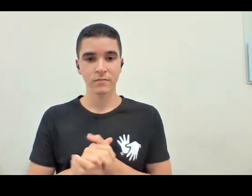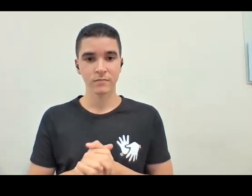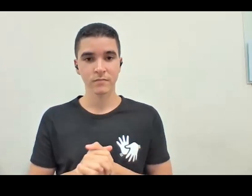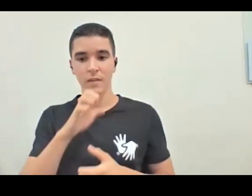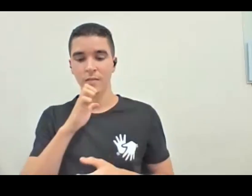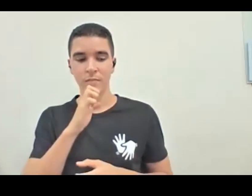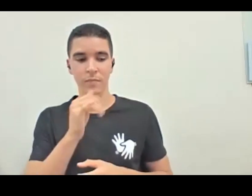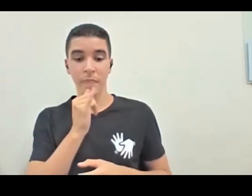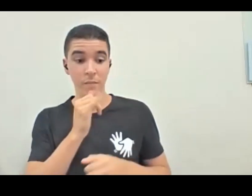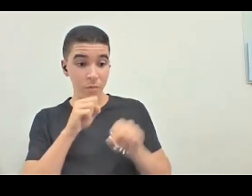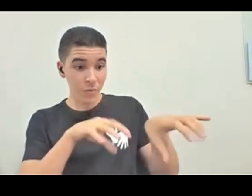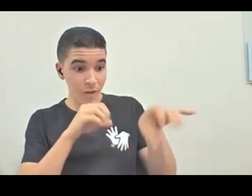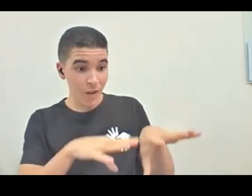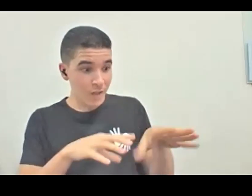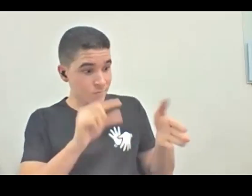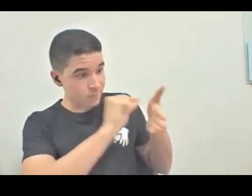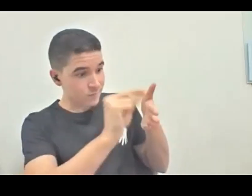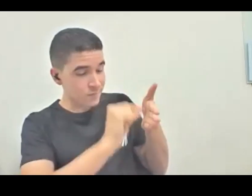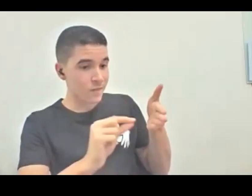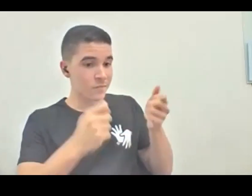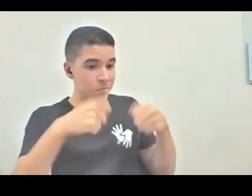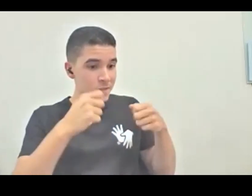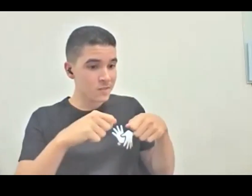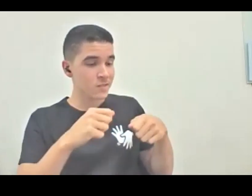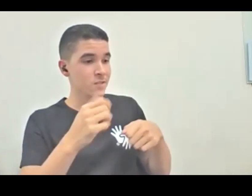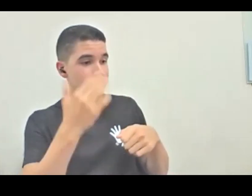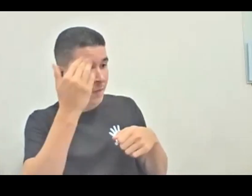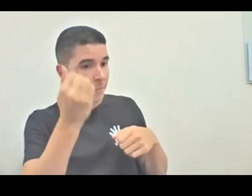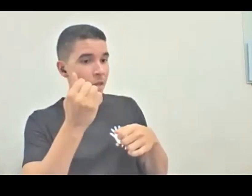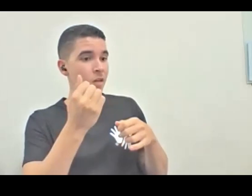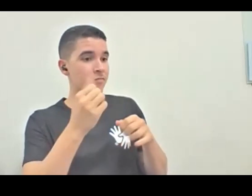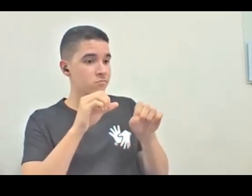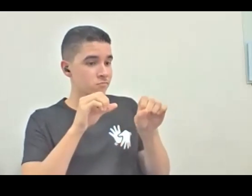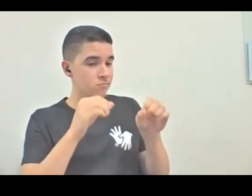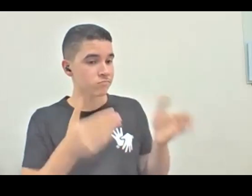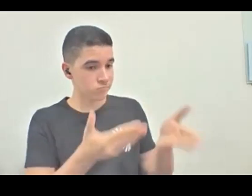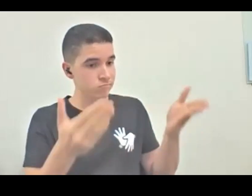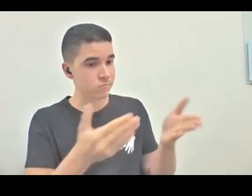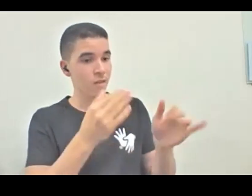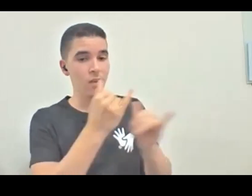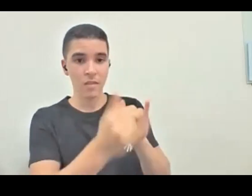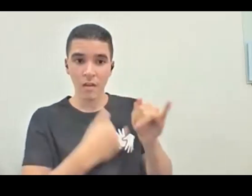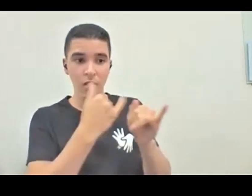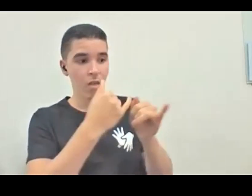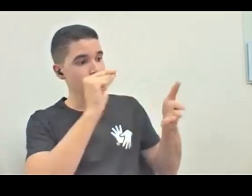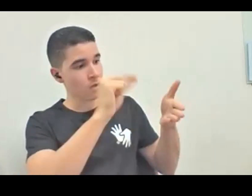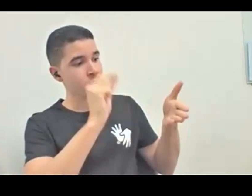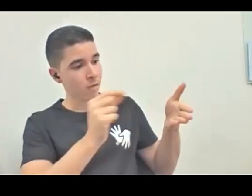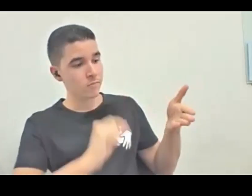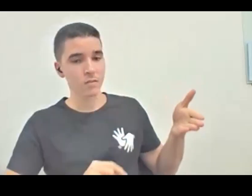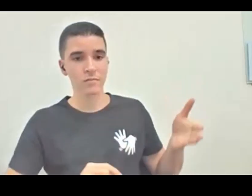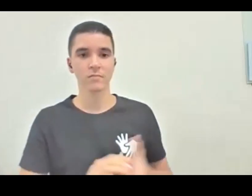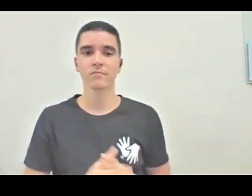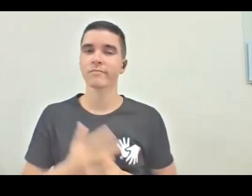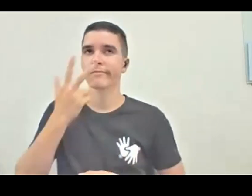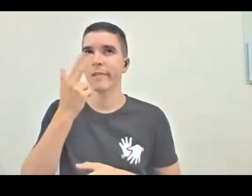ser, tem que ser influencer, tem que não sei o não sei o que lá, não sei o que lá, né, que acaba sendo um desserviço, acaba sendo um desserviço